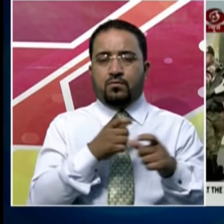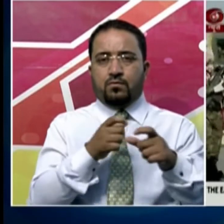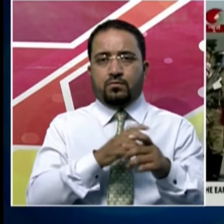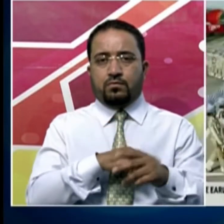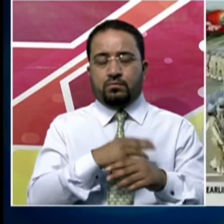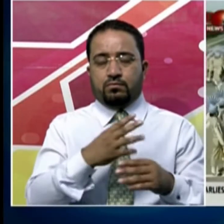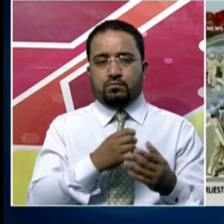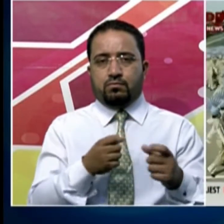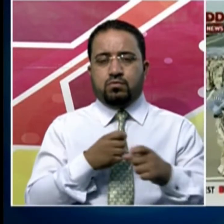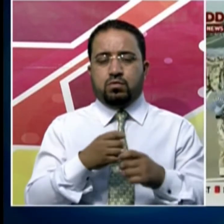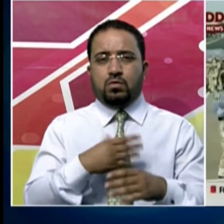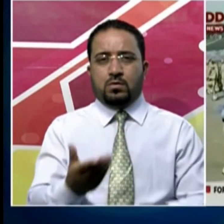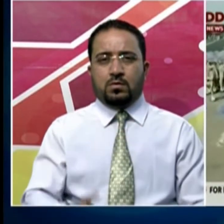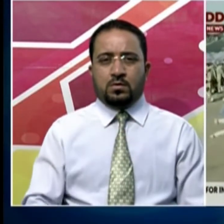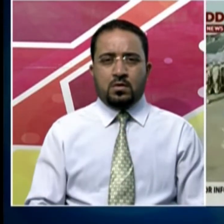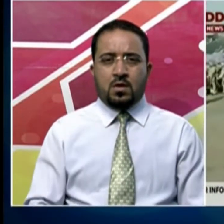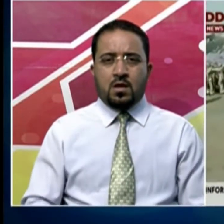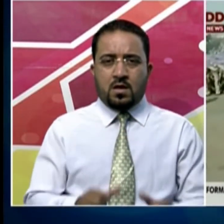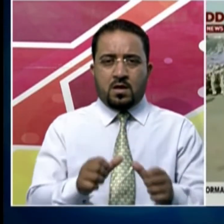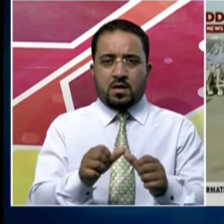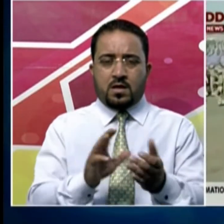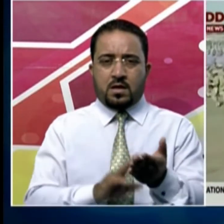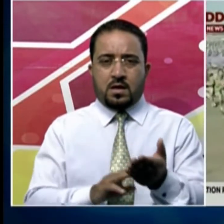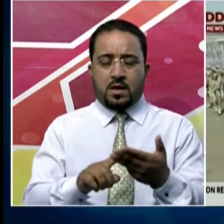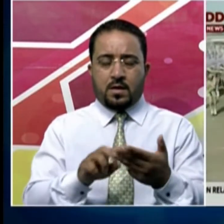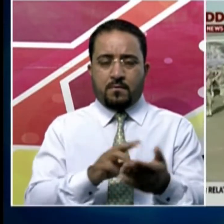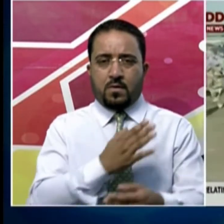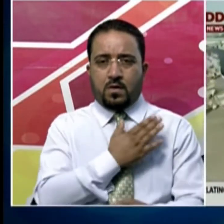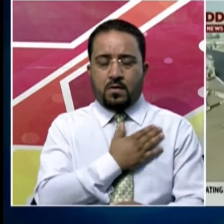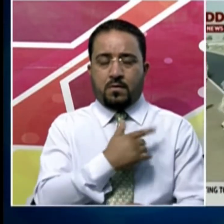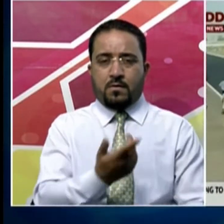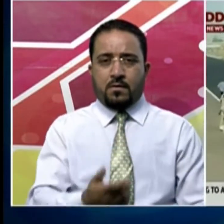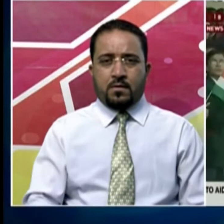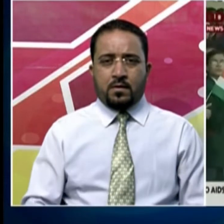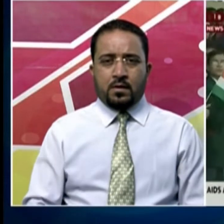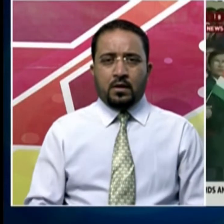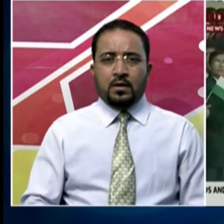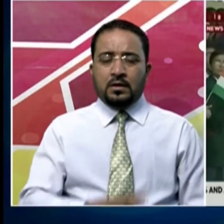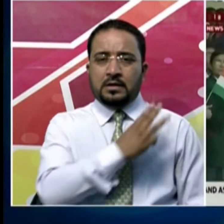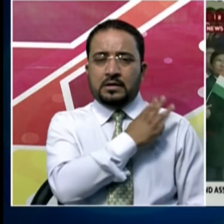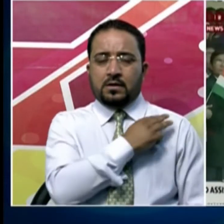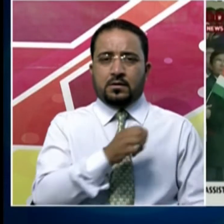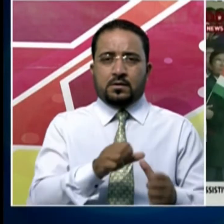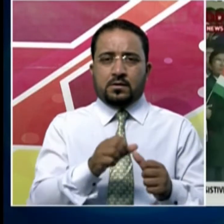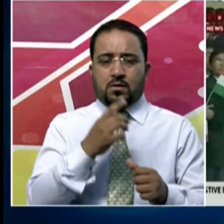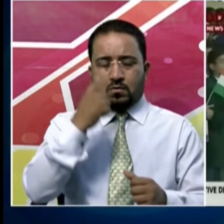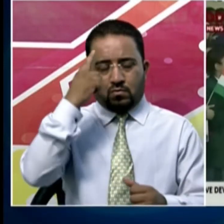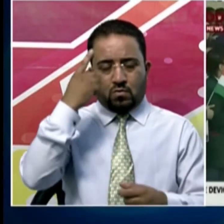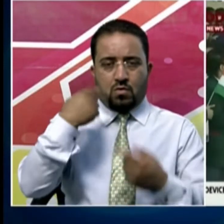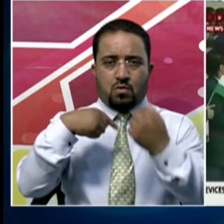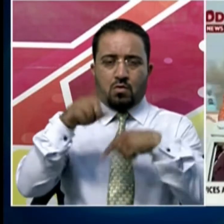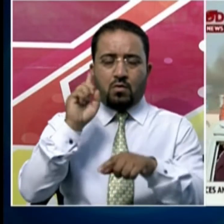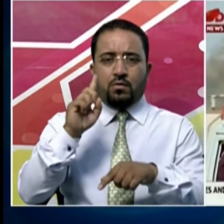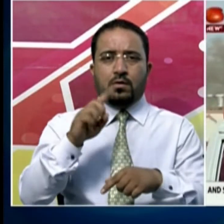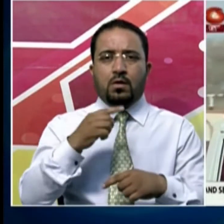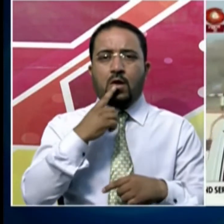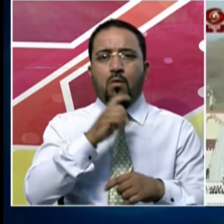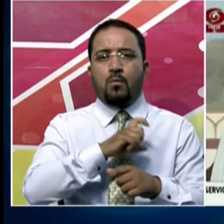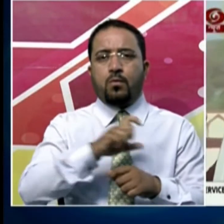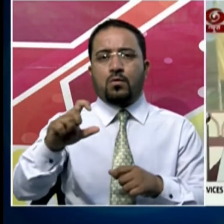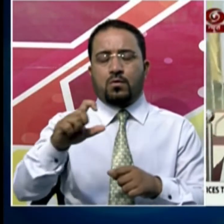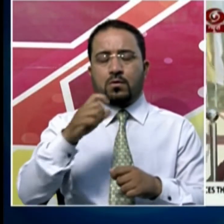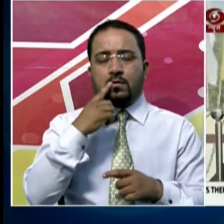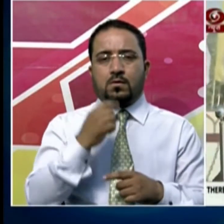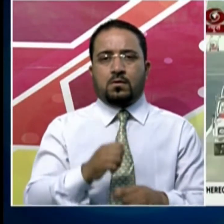انہوں نے کہا کہ ان فوجیوں کی بہادری اور قربانیاں ہمارے آنے والے نسلوں کو